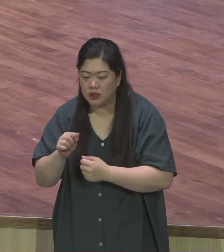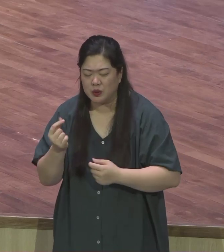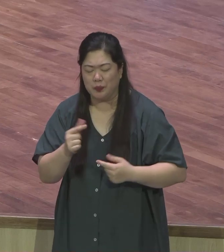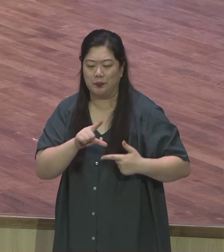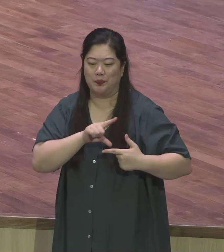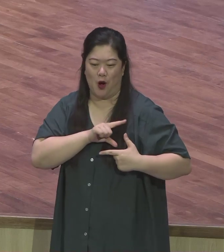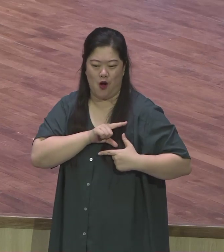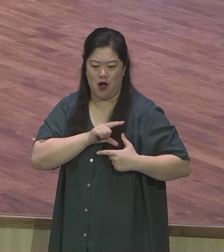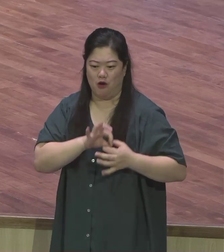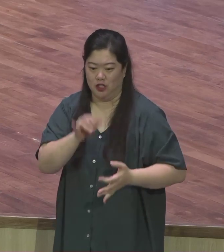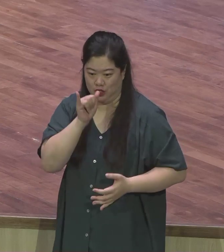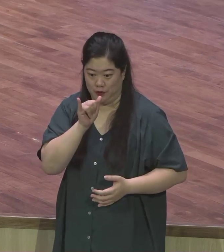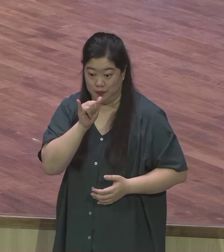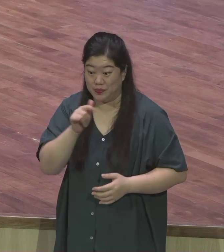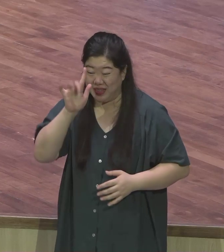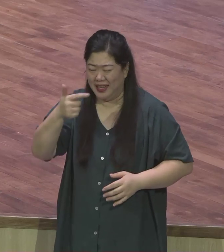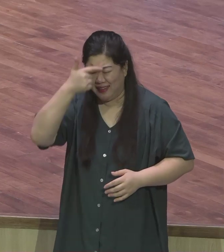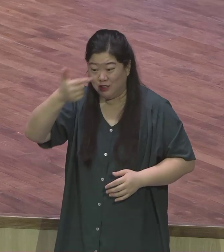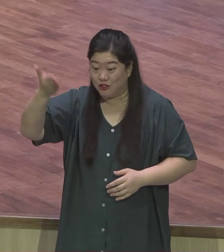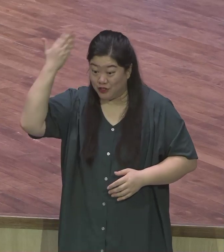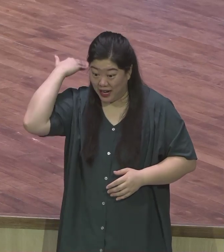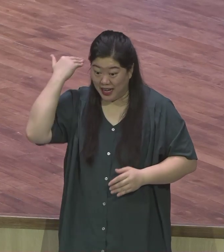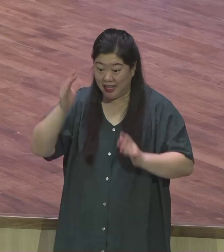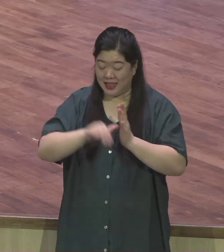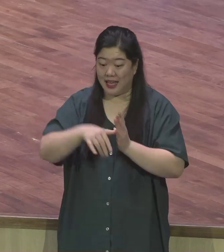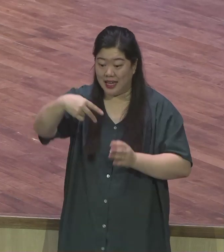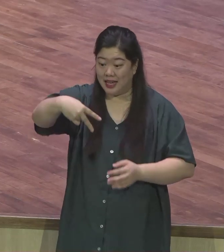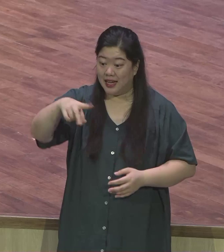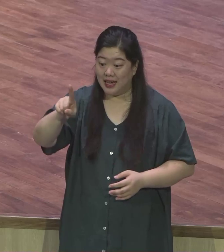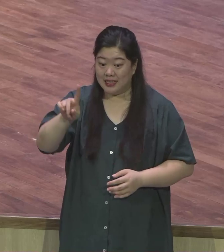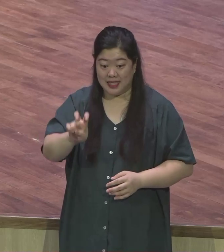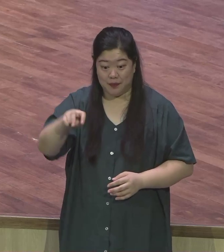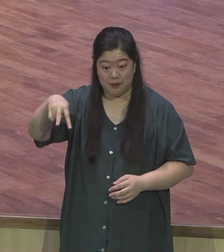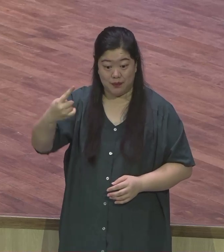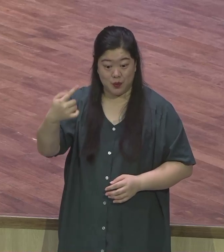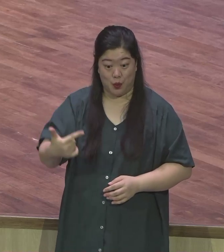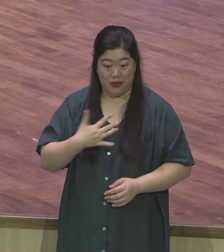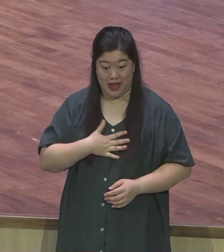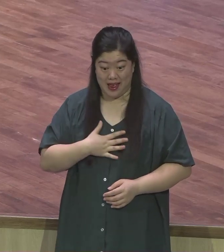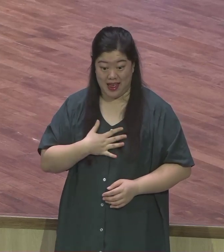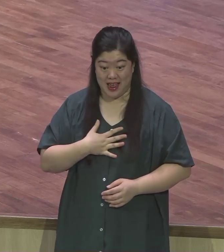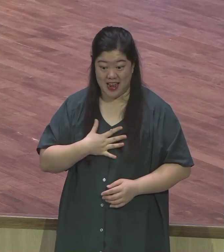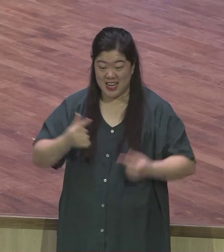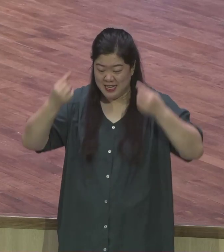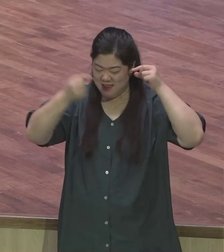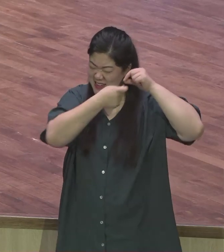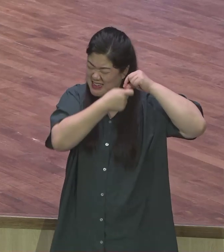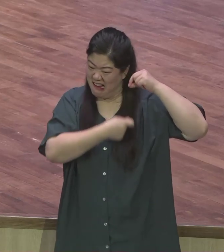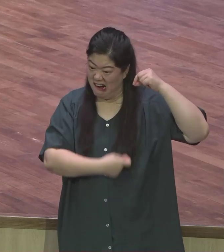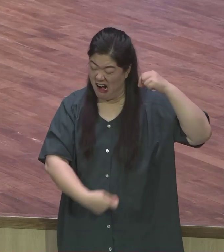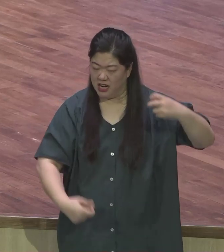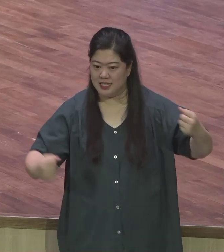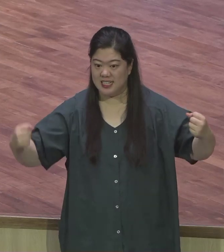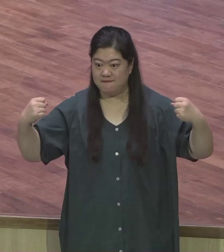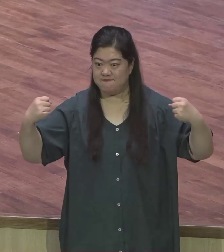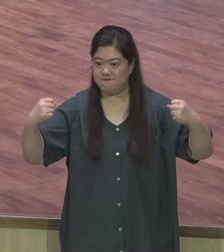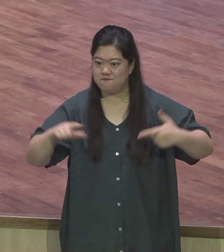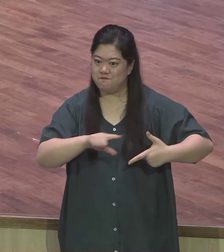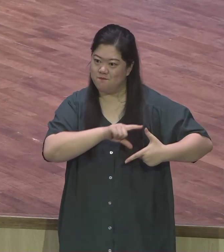구약시대의 머리카락은 우리가 삼손 이야기를 아시다시피 육체적인 어떤 힘과 또 명예의 상징이고 또